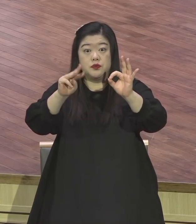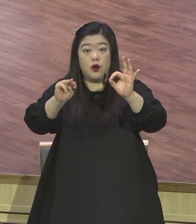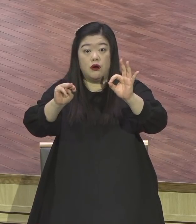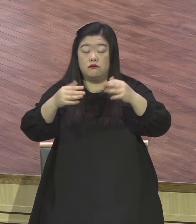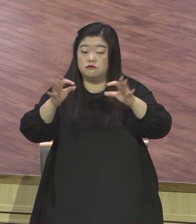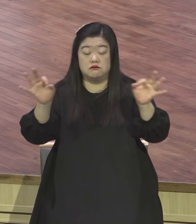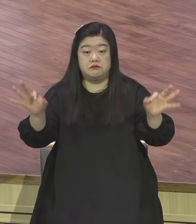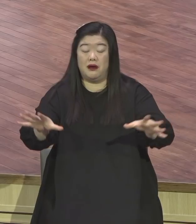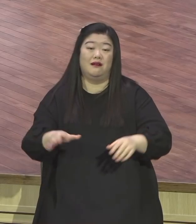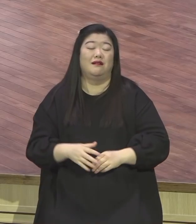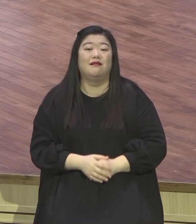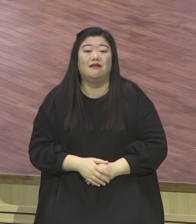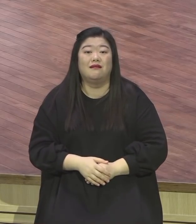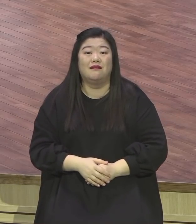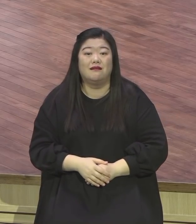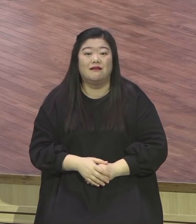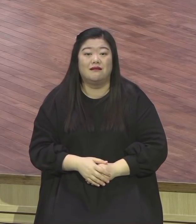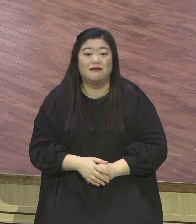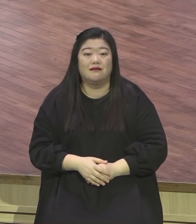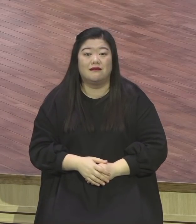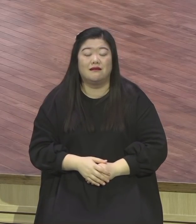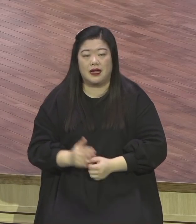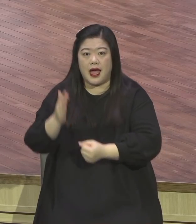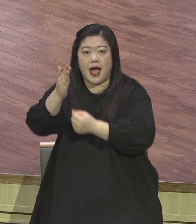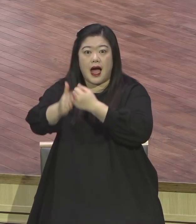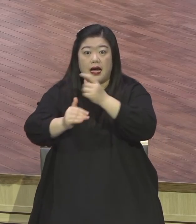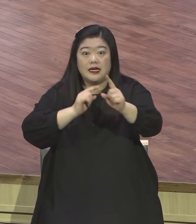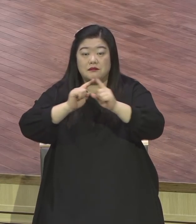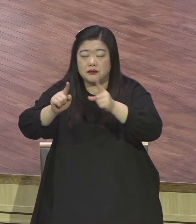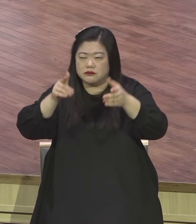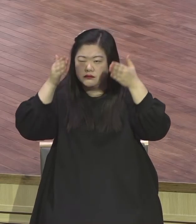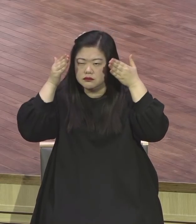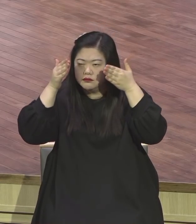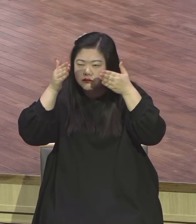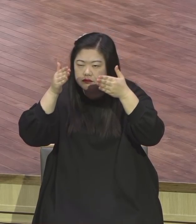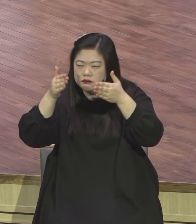말씀에 집중하는 순간에 모든 게 다 어렵지 않아요. 쉬워. 아멘.